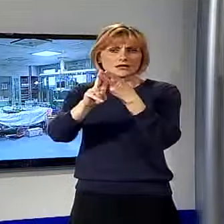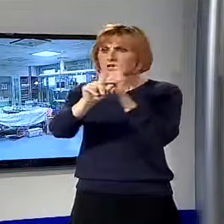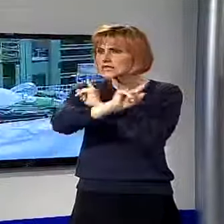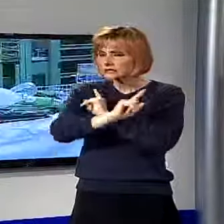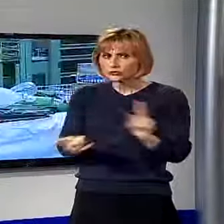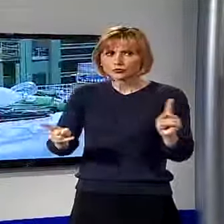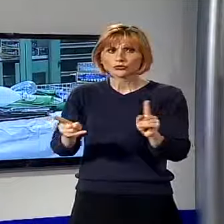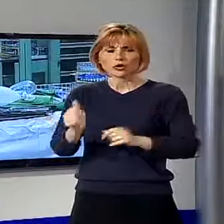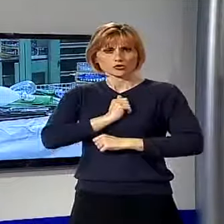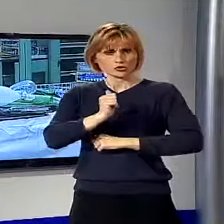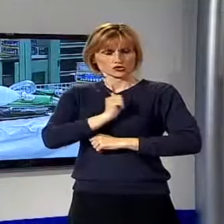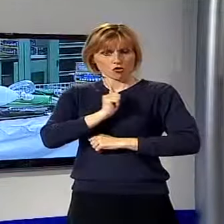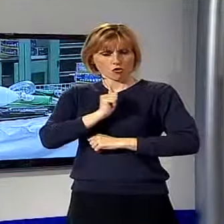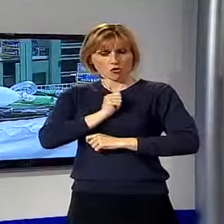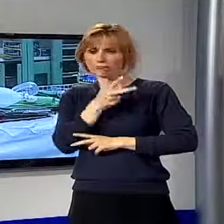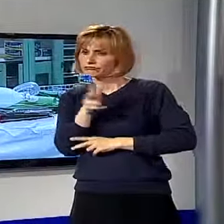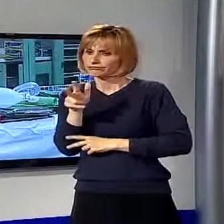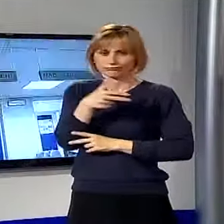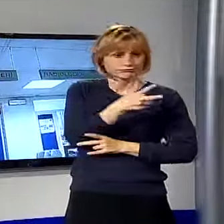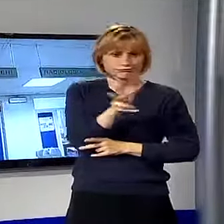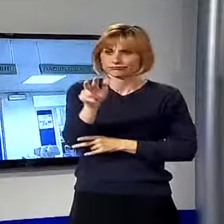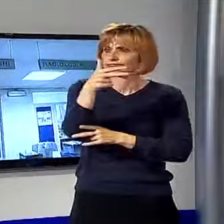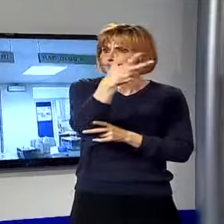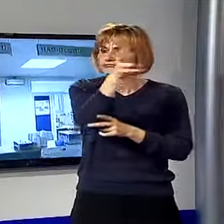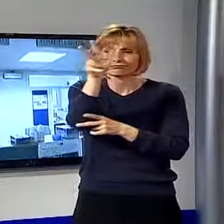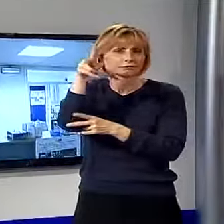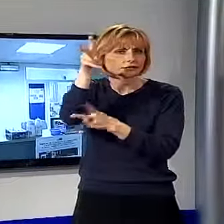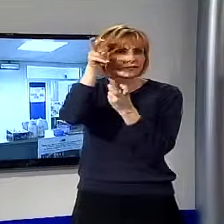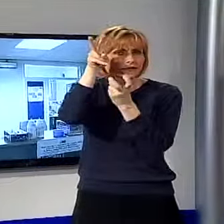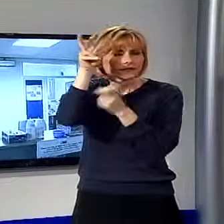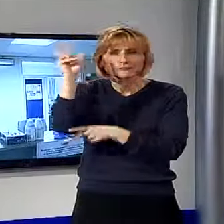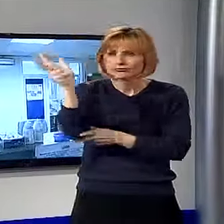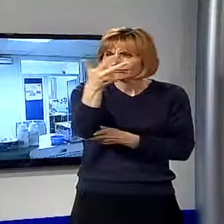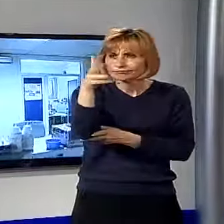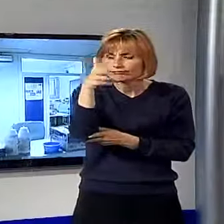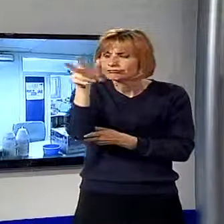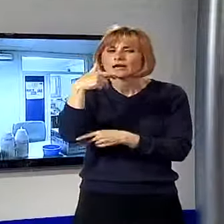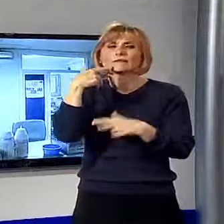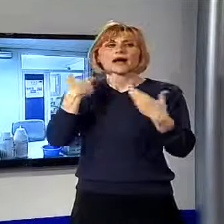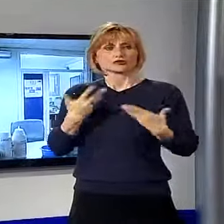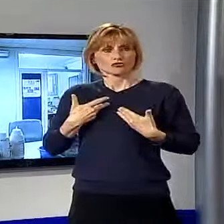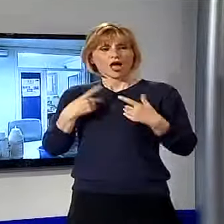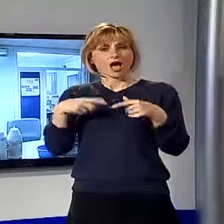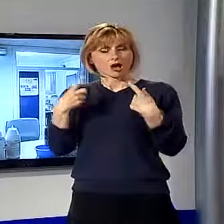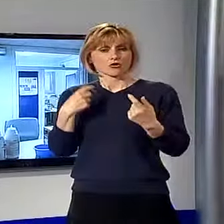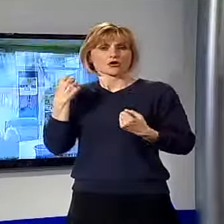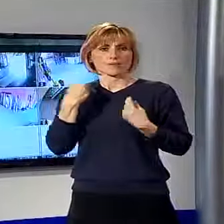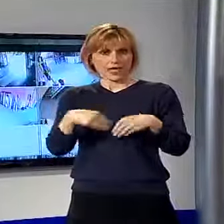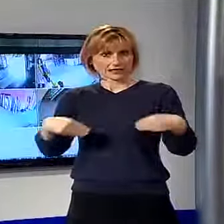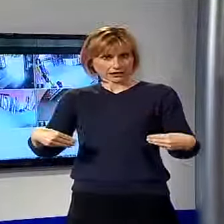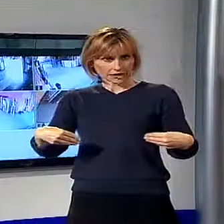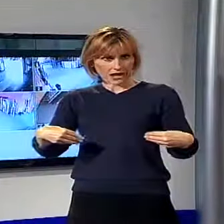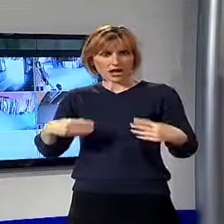rimanendo completamente sola e libera di operare all'interno degli ambienti, dove comunque sono ancora presenti varie attrezzature.